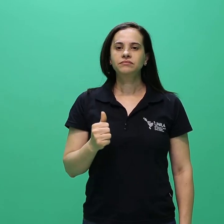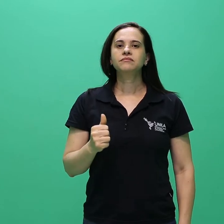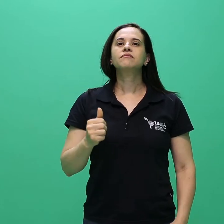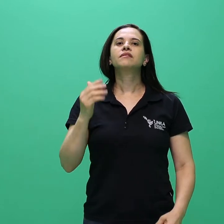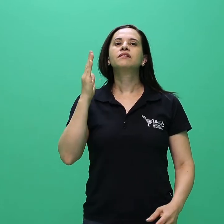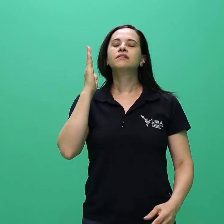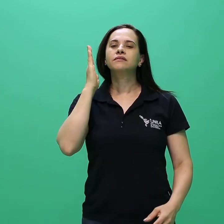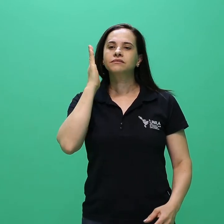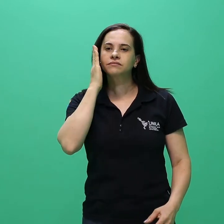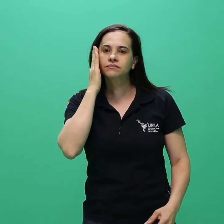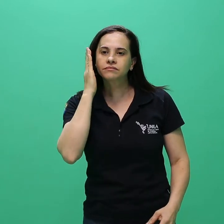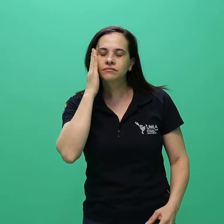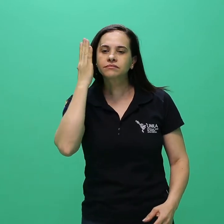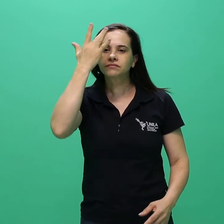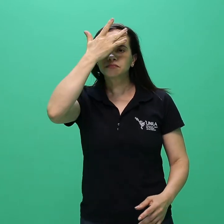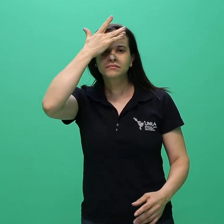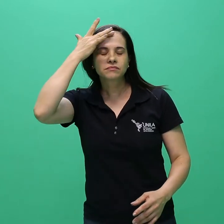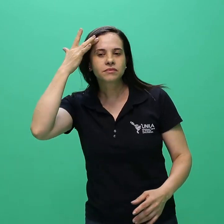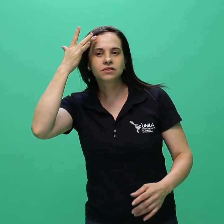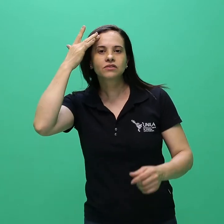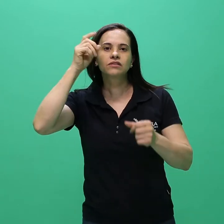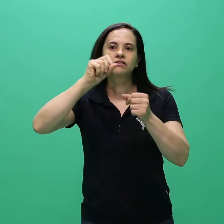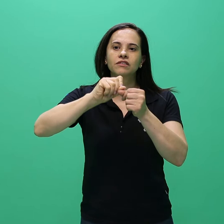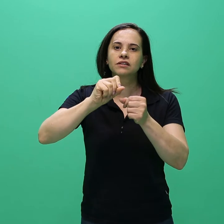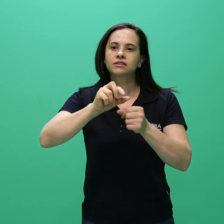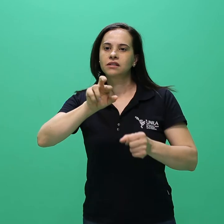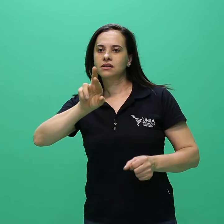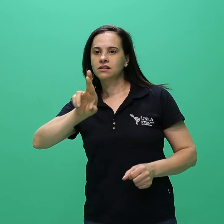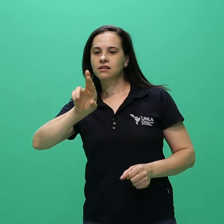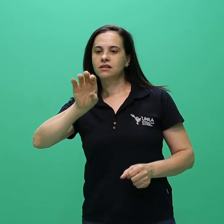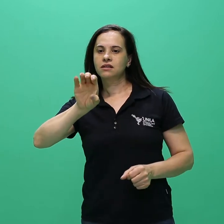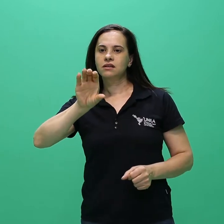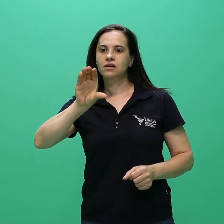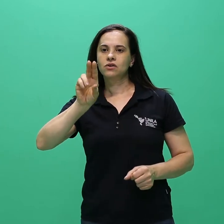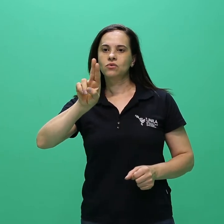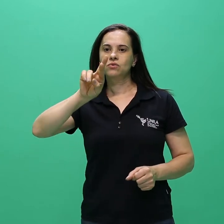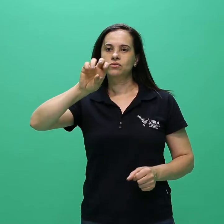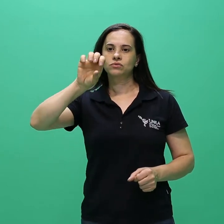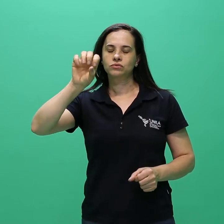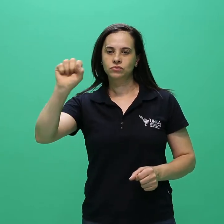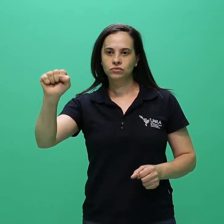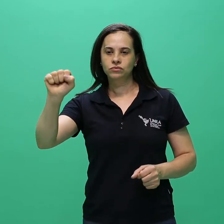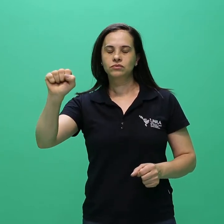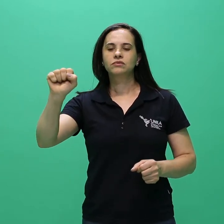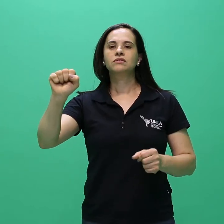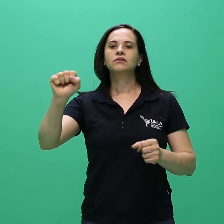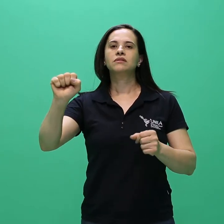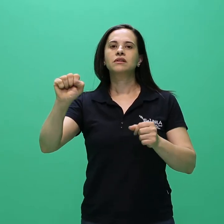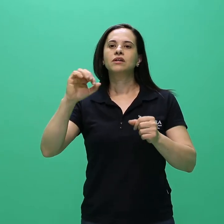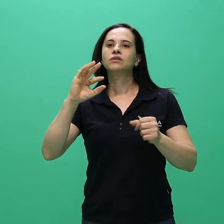administrativo em face do resultado preliminar, devendo o candidato se atentar aos